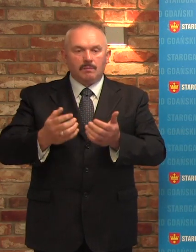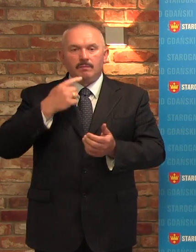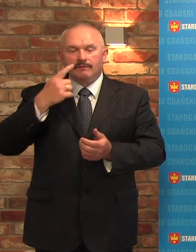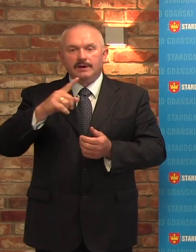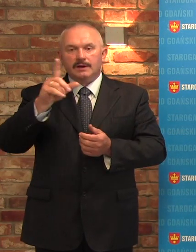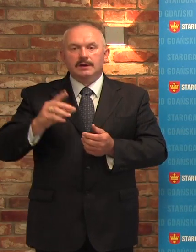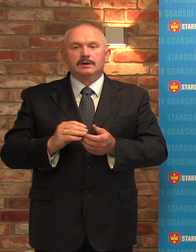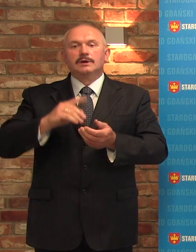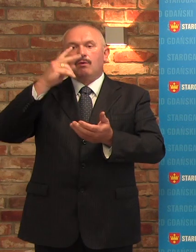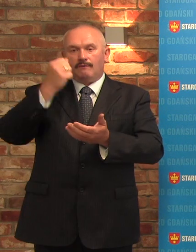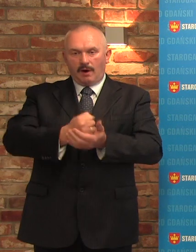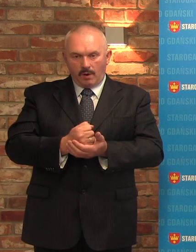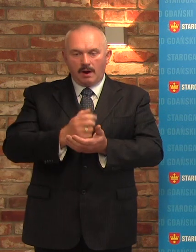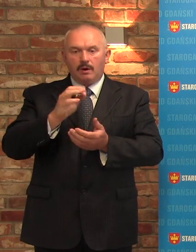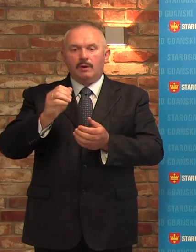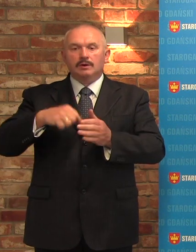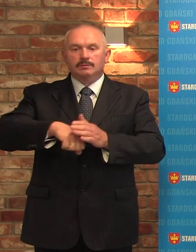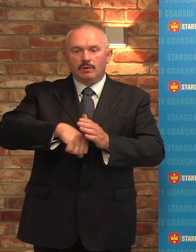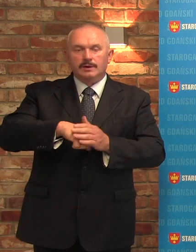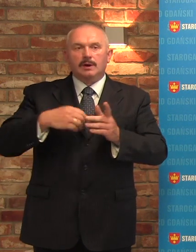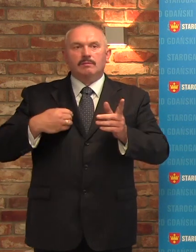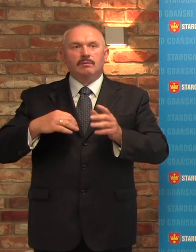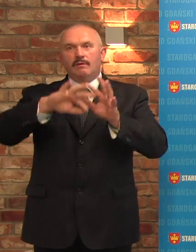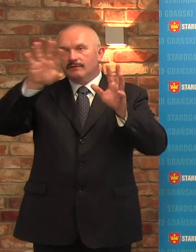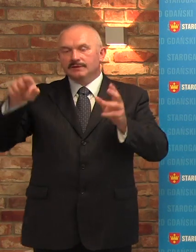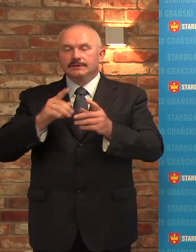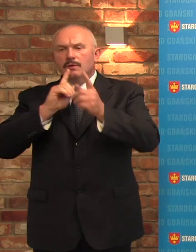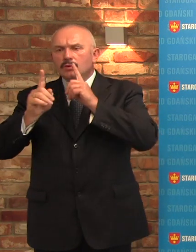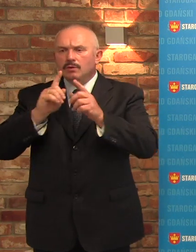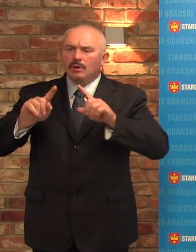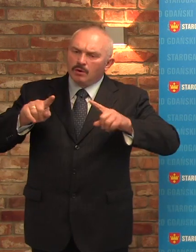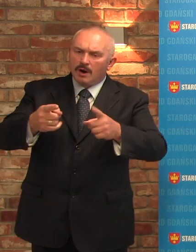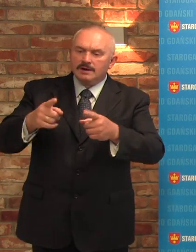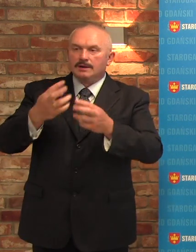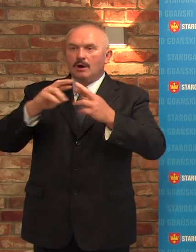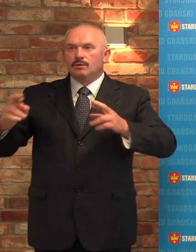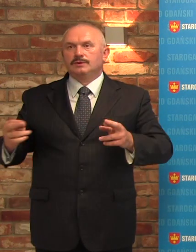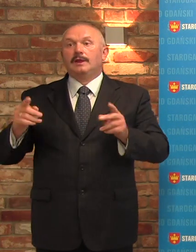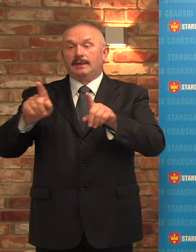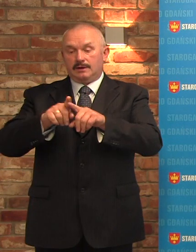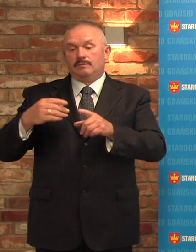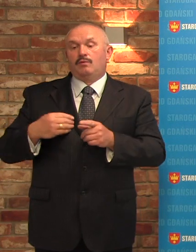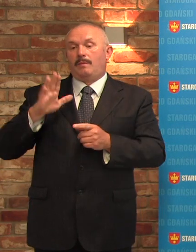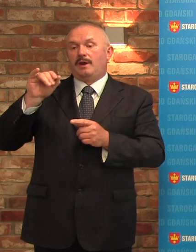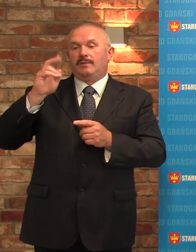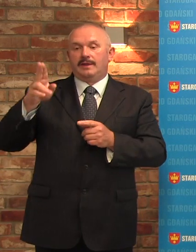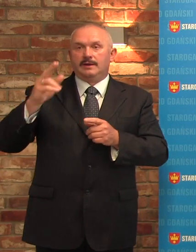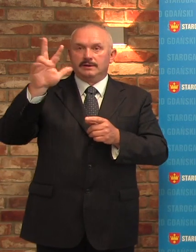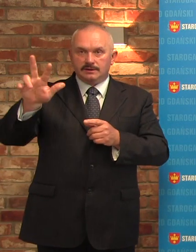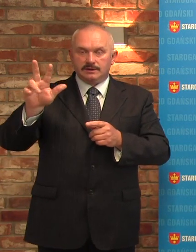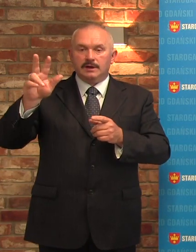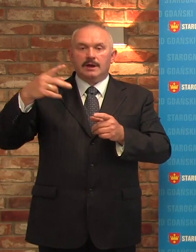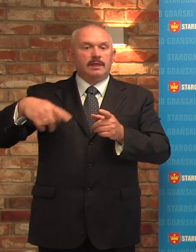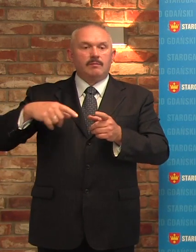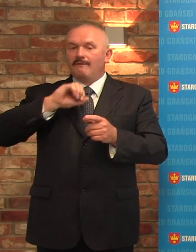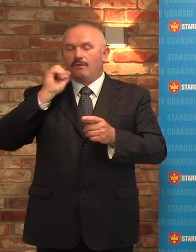uchwała o sporcie była szeroko konsultowana z wszystkimi organizacjami. Łącznie z klubem Beniaminek 03, który nie wniósł